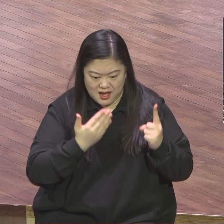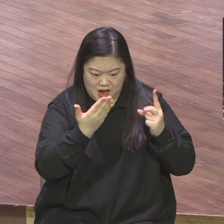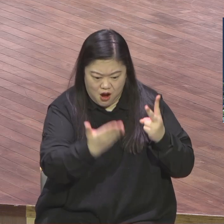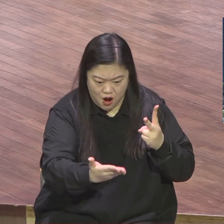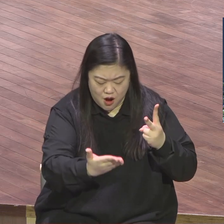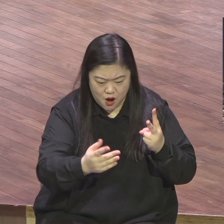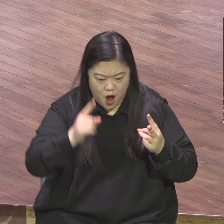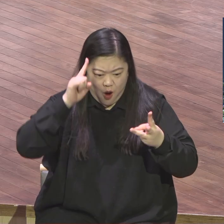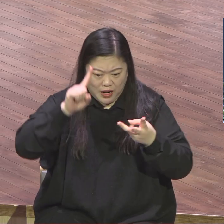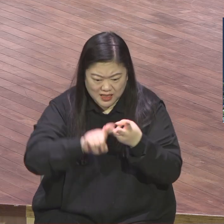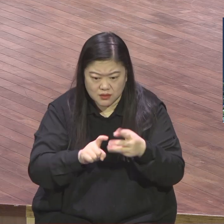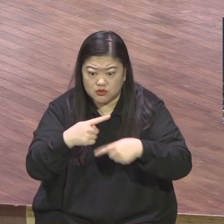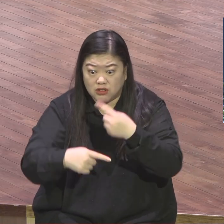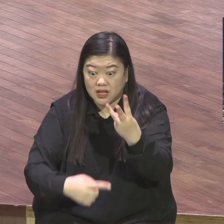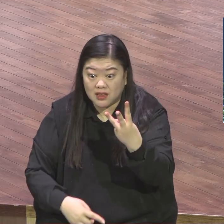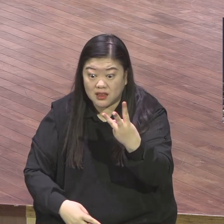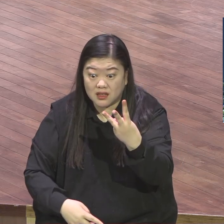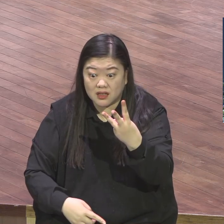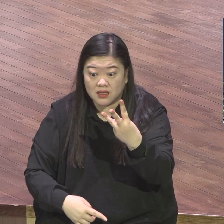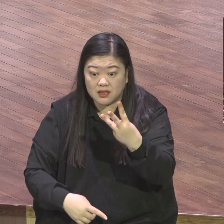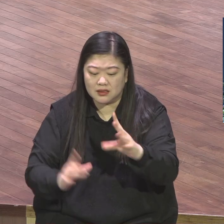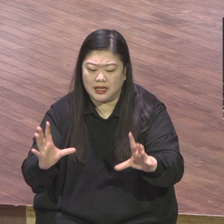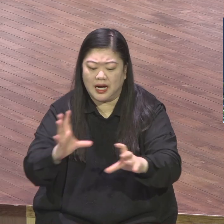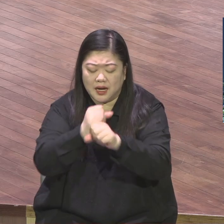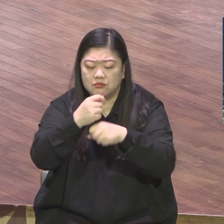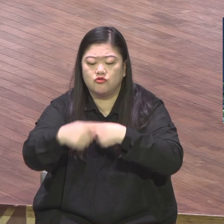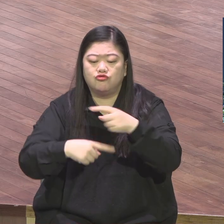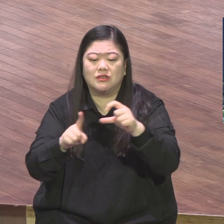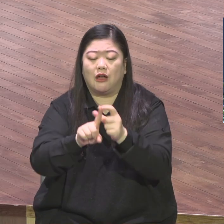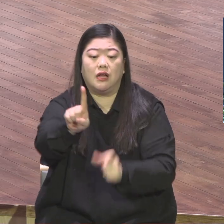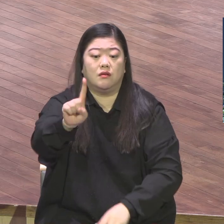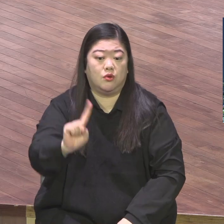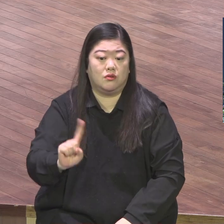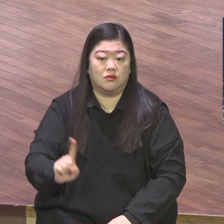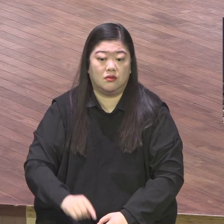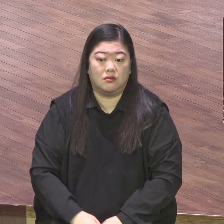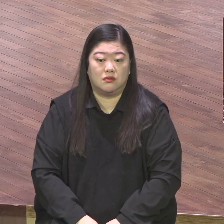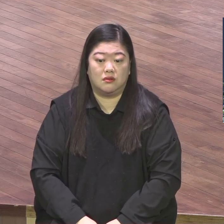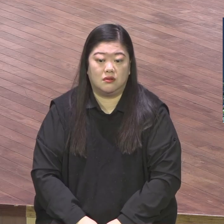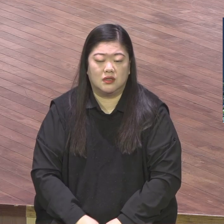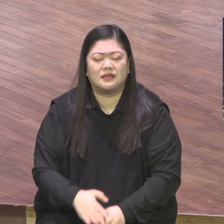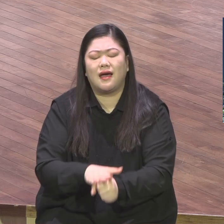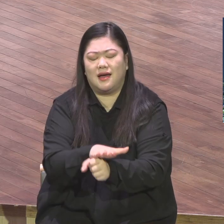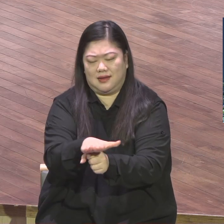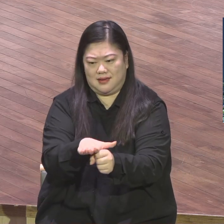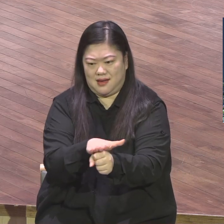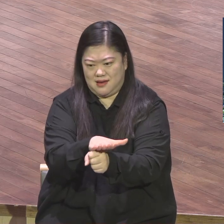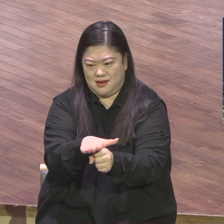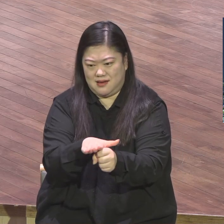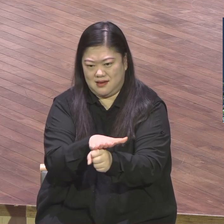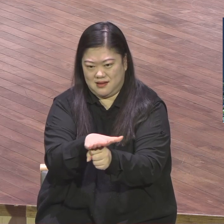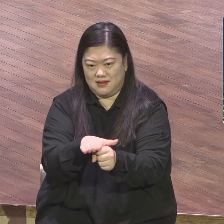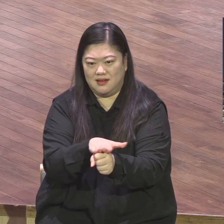바울은 바울은 바울은 반문 8절에 예수 그리도의 심장으로 너희를 사모한다